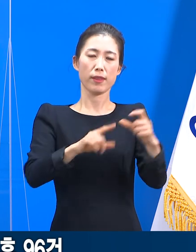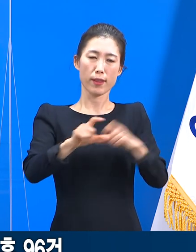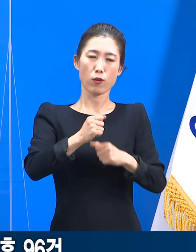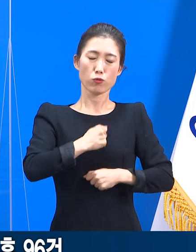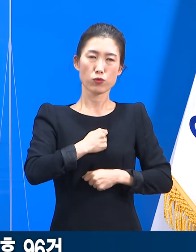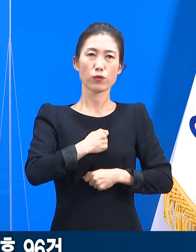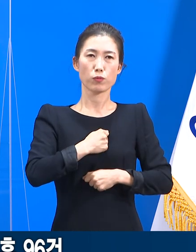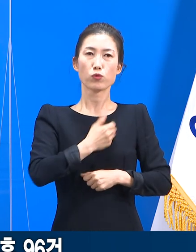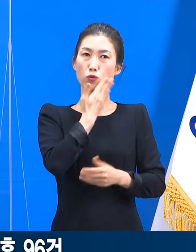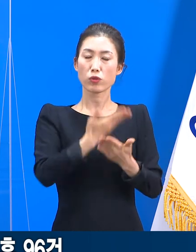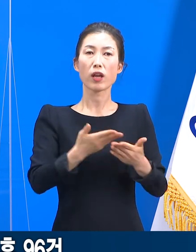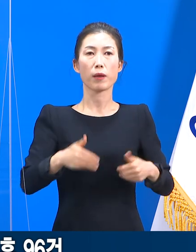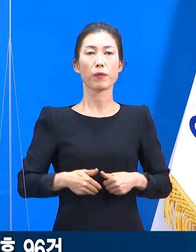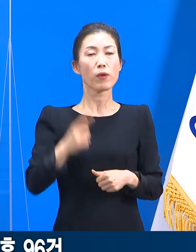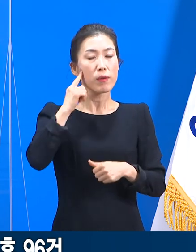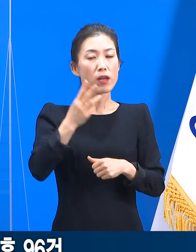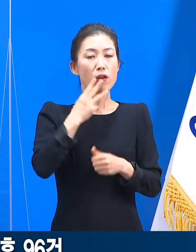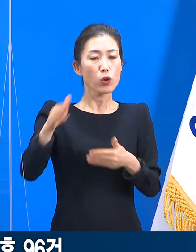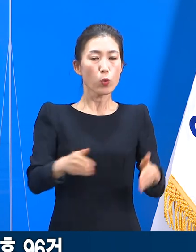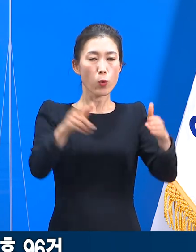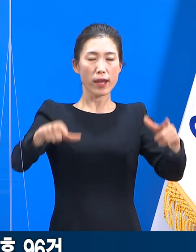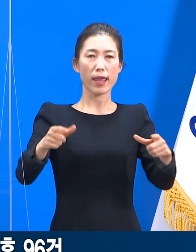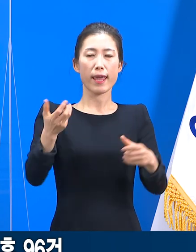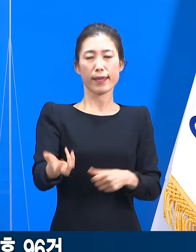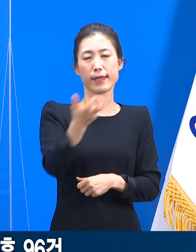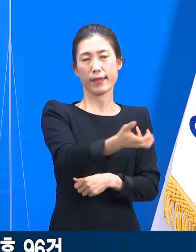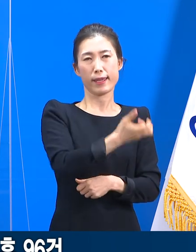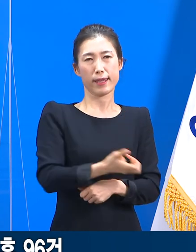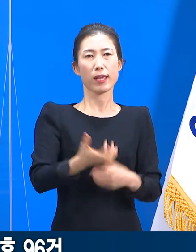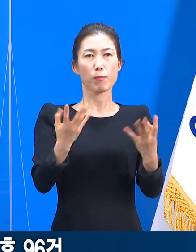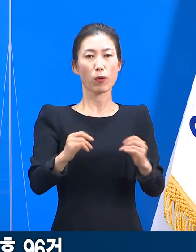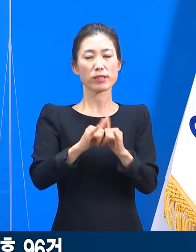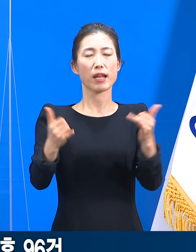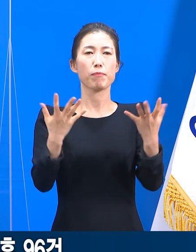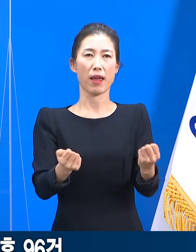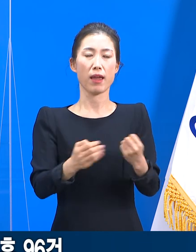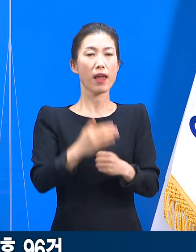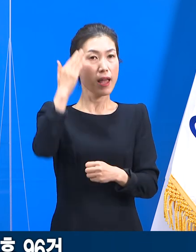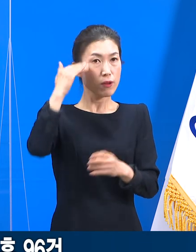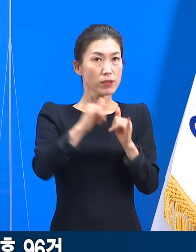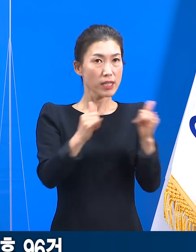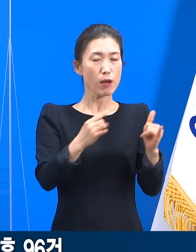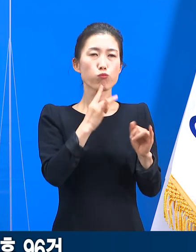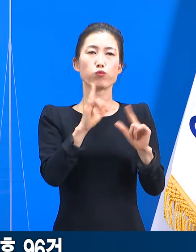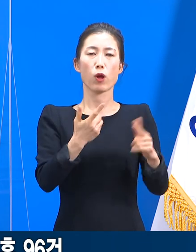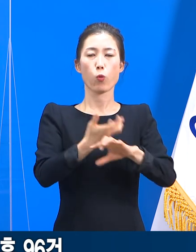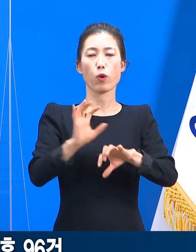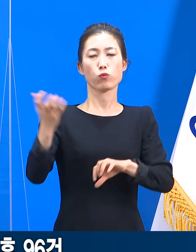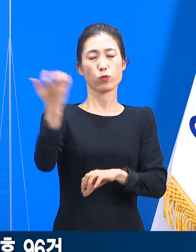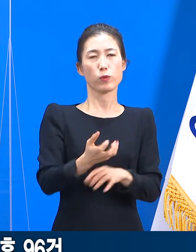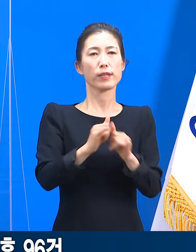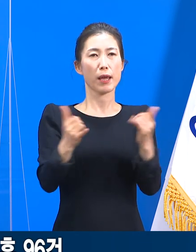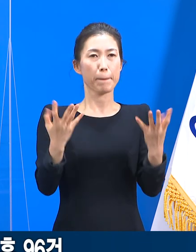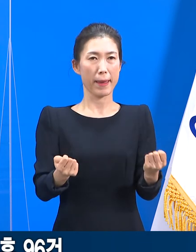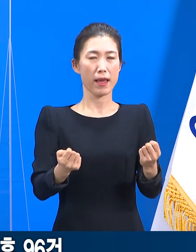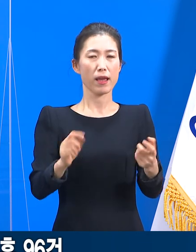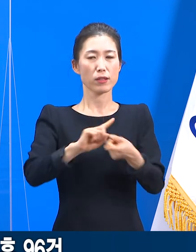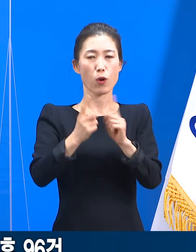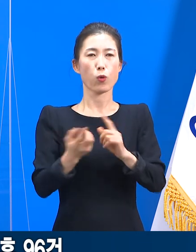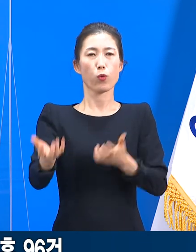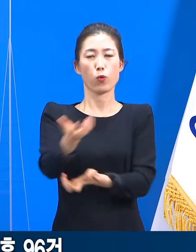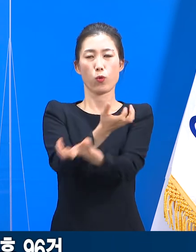경기도는 인구가 많고 이동량도 많은 지역입니다. 외국인이든 내국인이든 국경을 넘나드는 사람 간 이동에